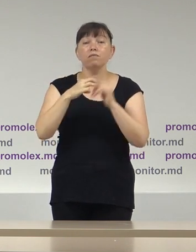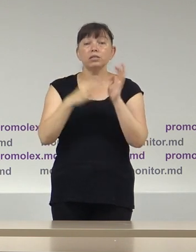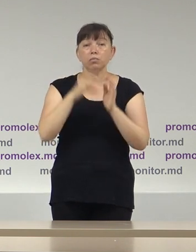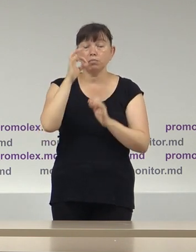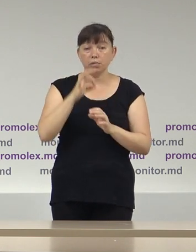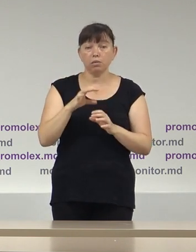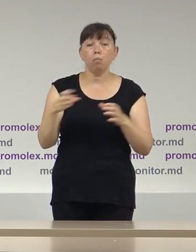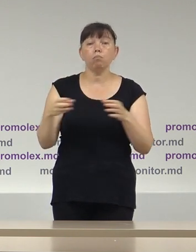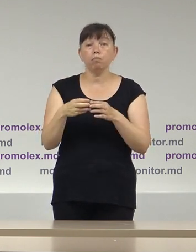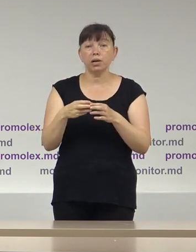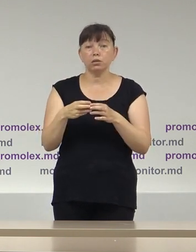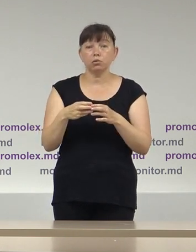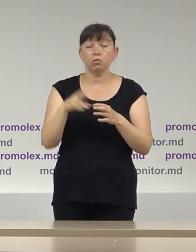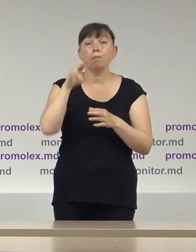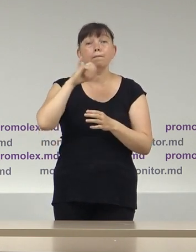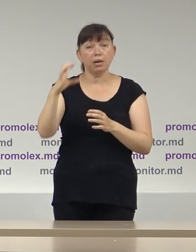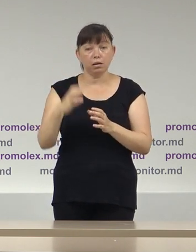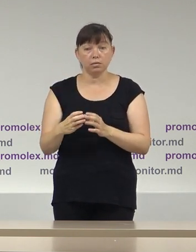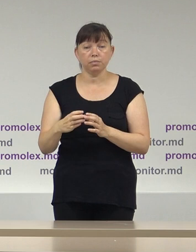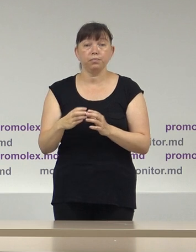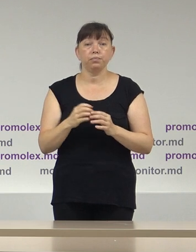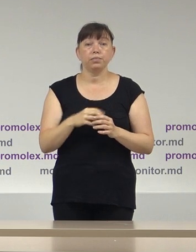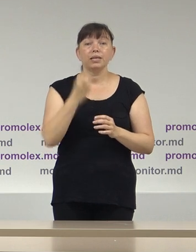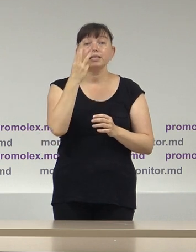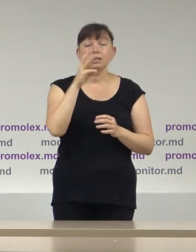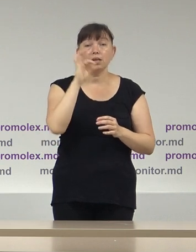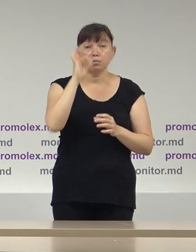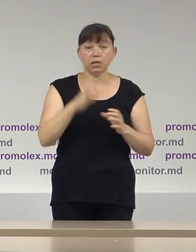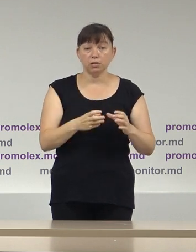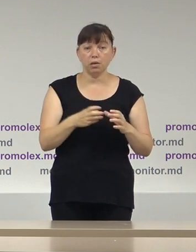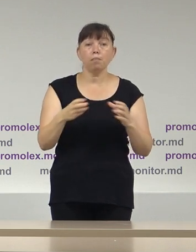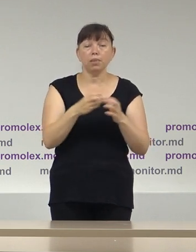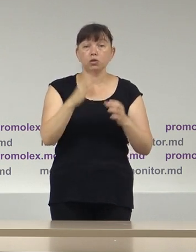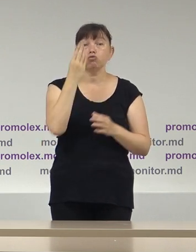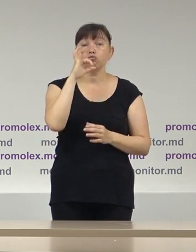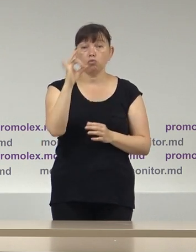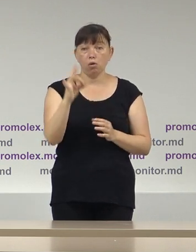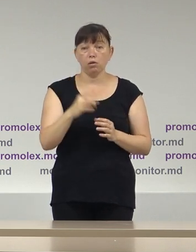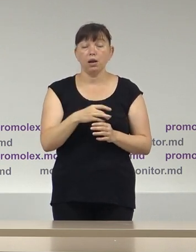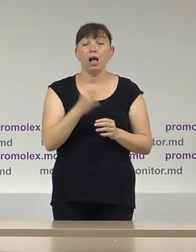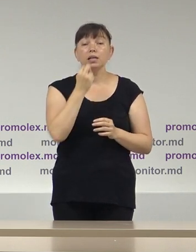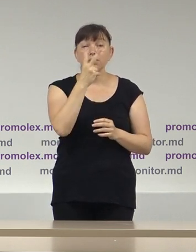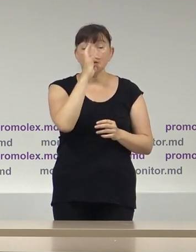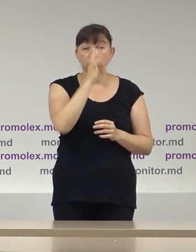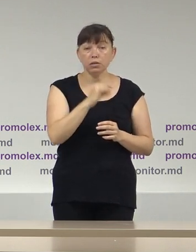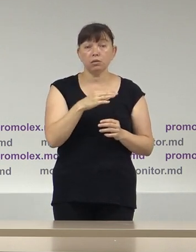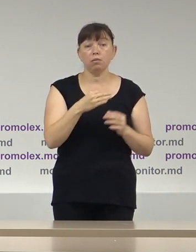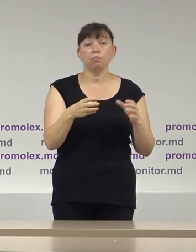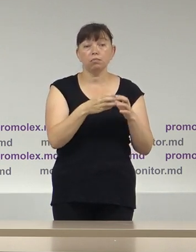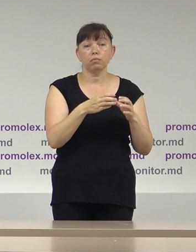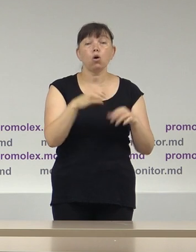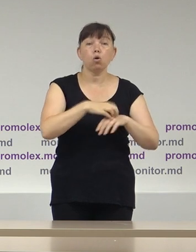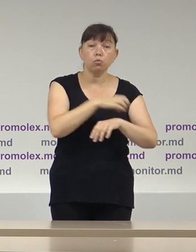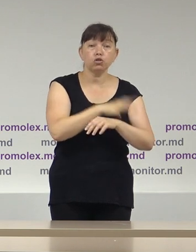% de partidul PAS, 13% de partidul ușor, iar 12% de blocul